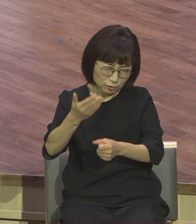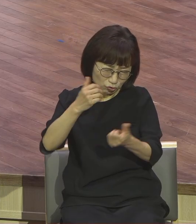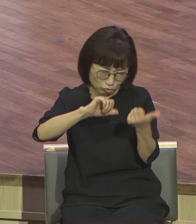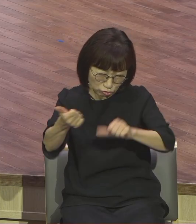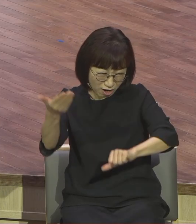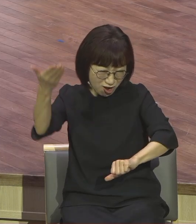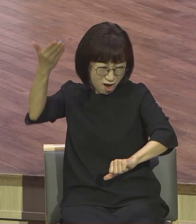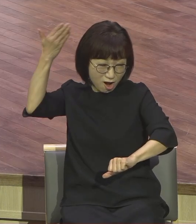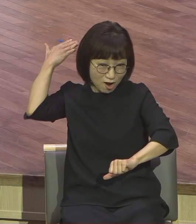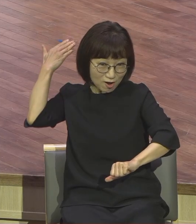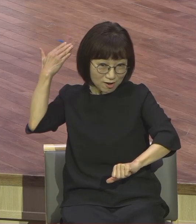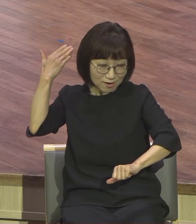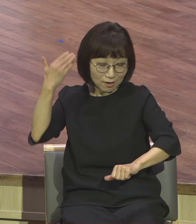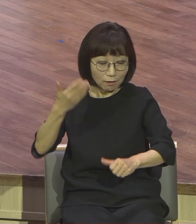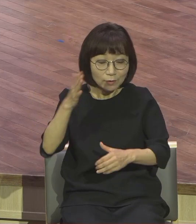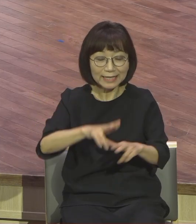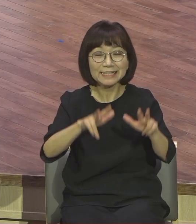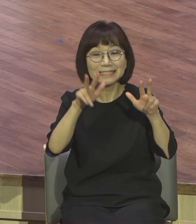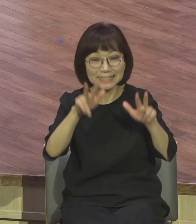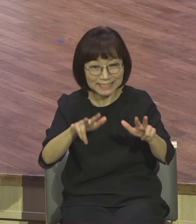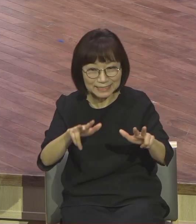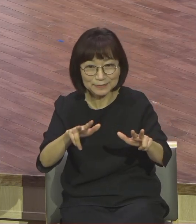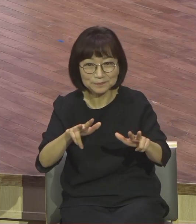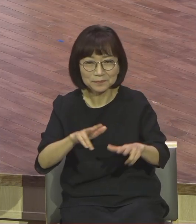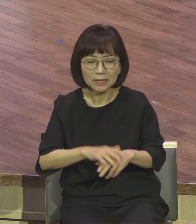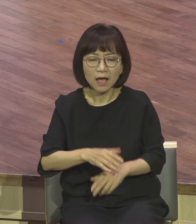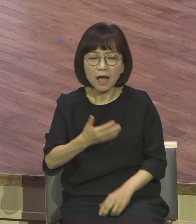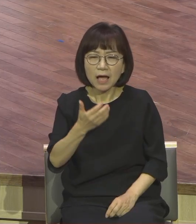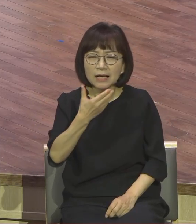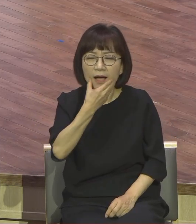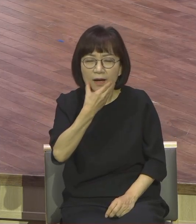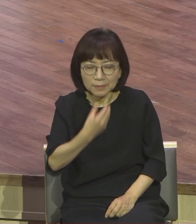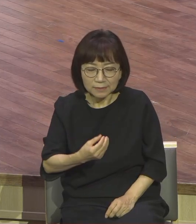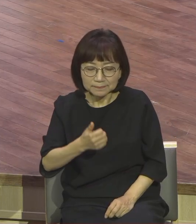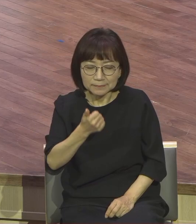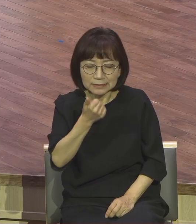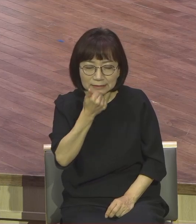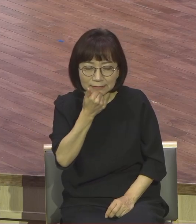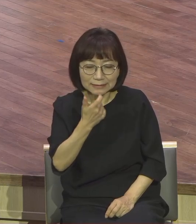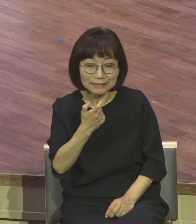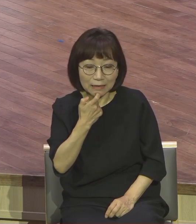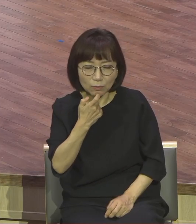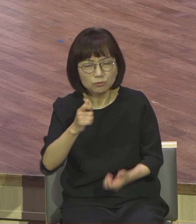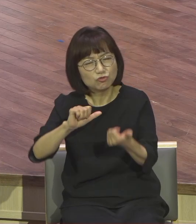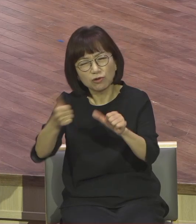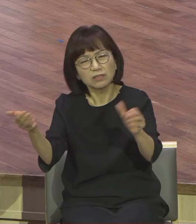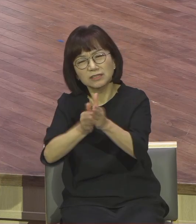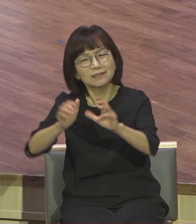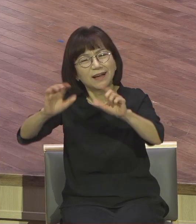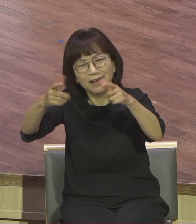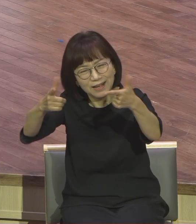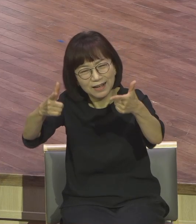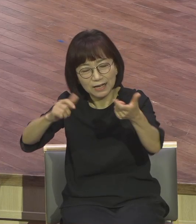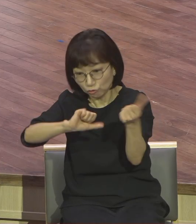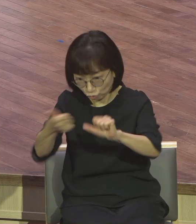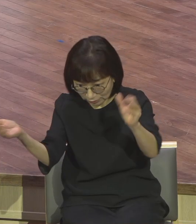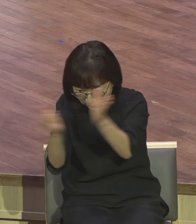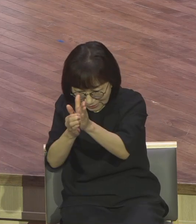이삭과 야곱이 죽은 사람이 아니라 지금 살아있는 사람이라는 거예요. 부활해서